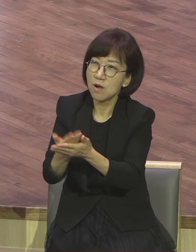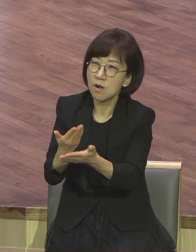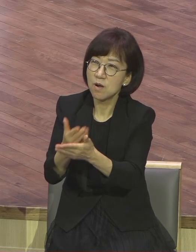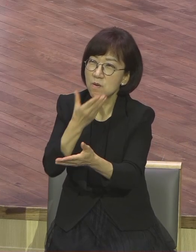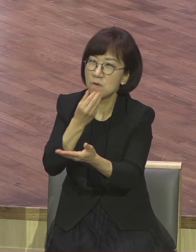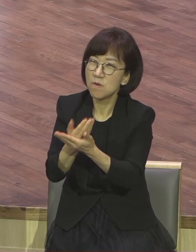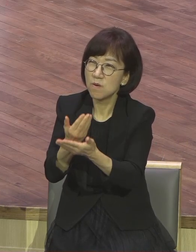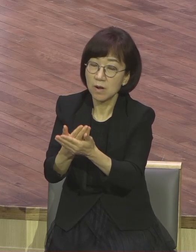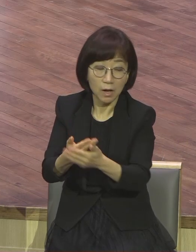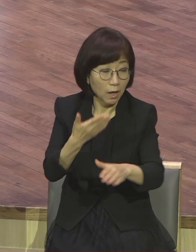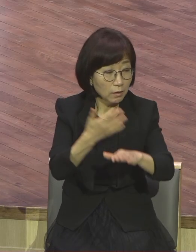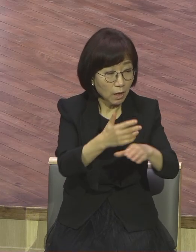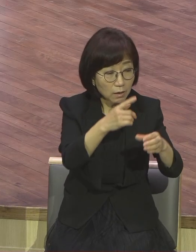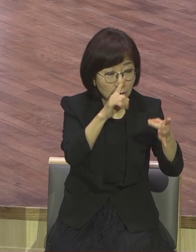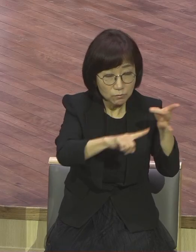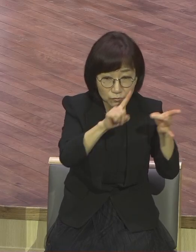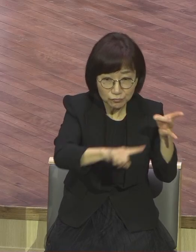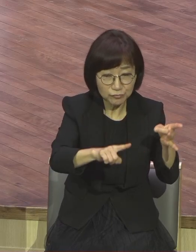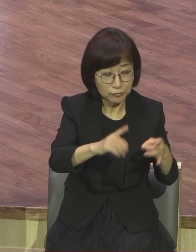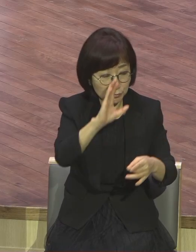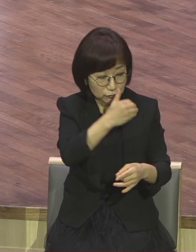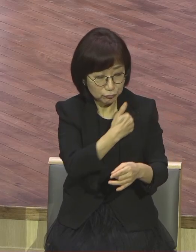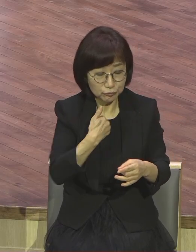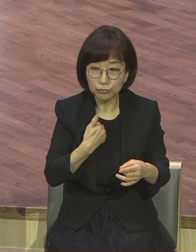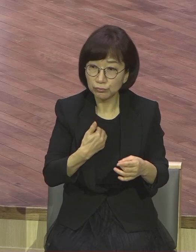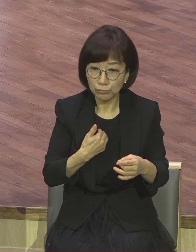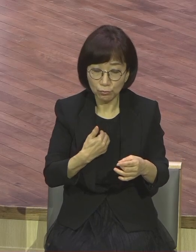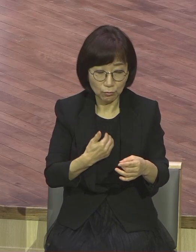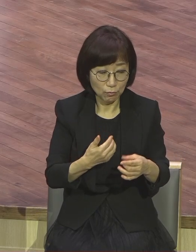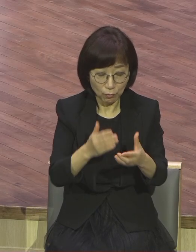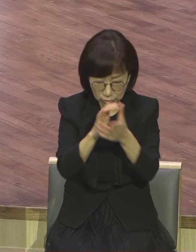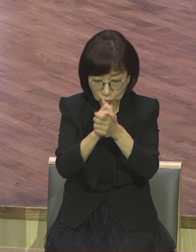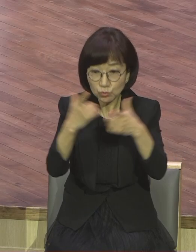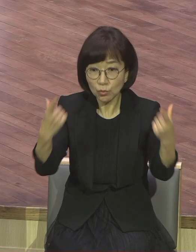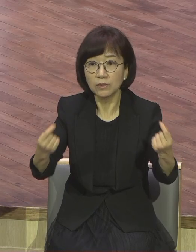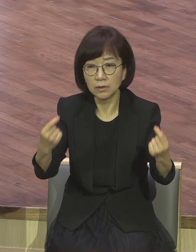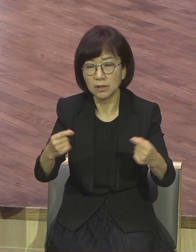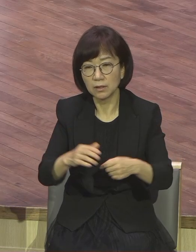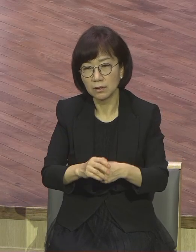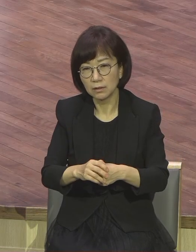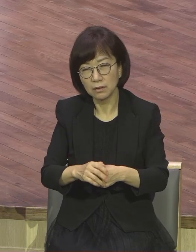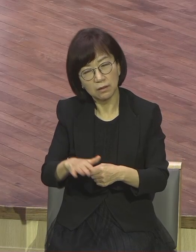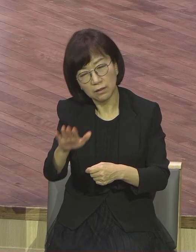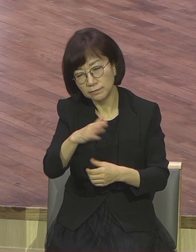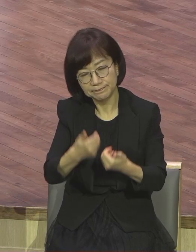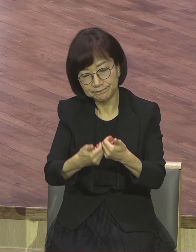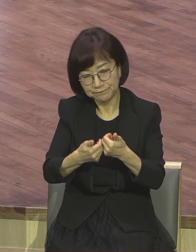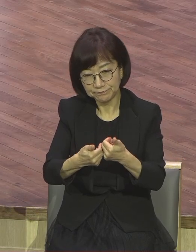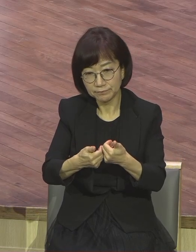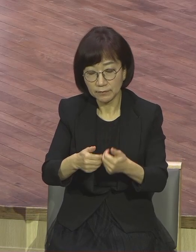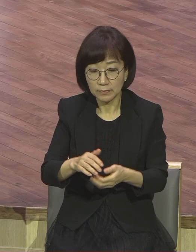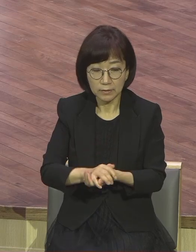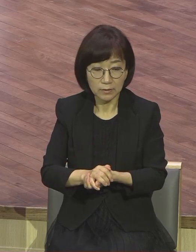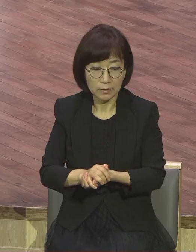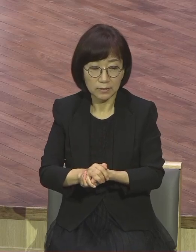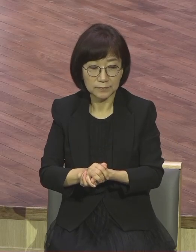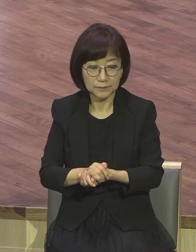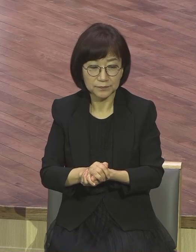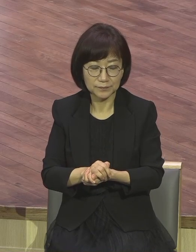종교 다 그래 하고 있어요. 불교나 천주교나 우리는 그런 기도 할 필요 없어요. 그런 기도는 이방인들이 하는 것이